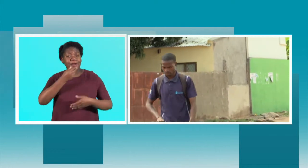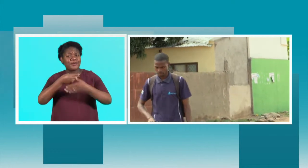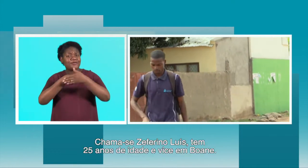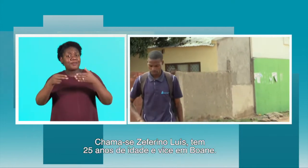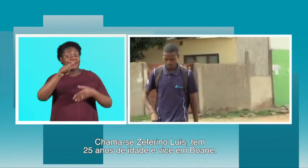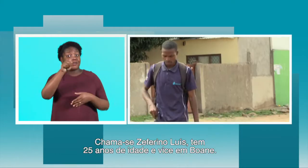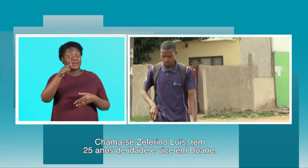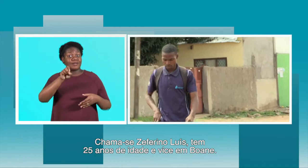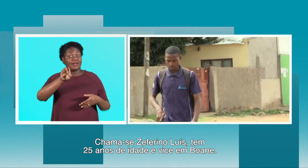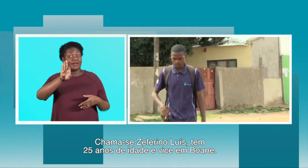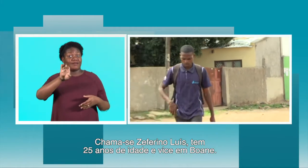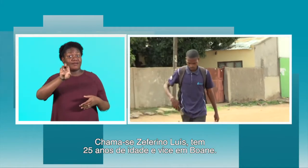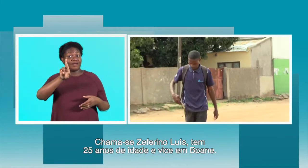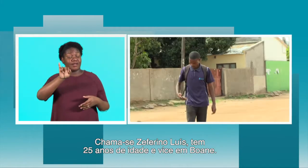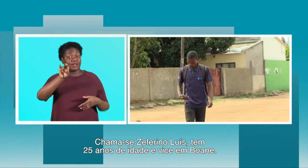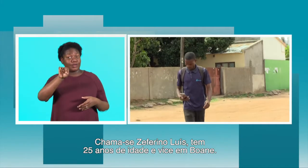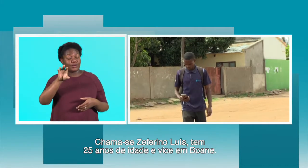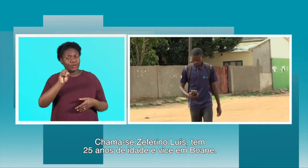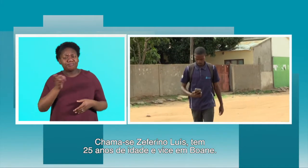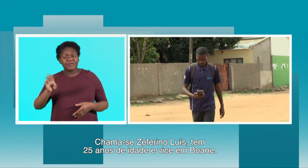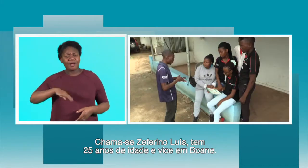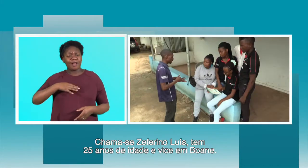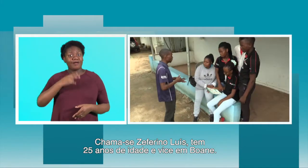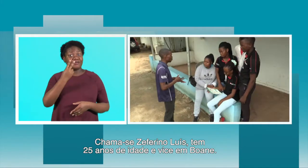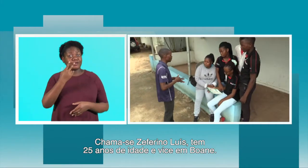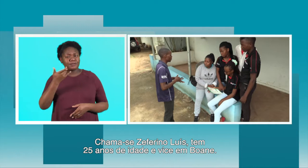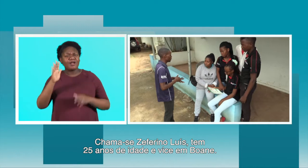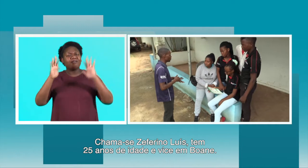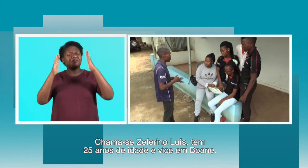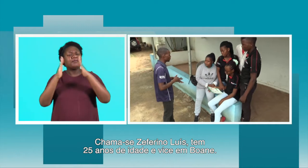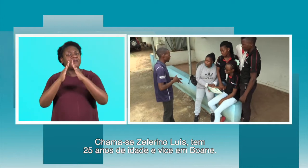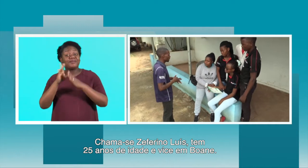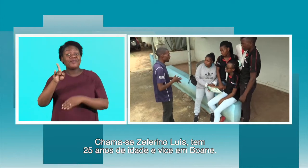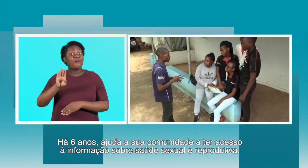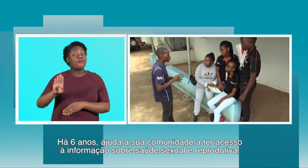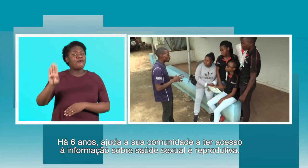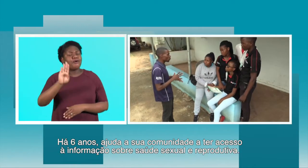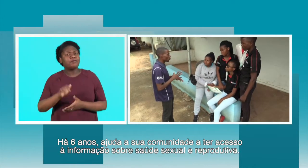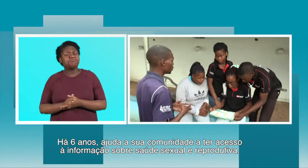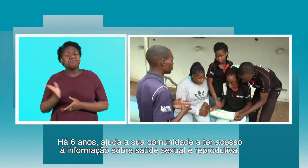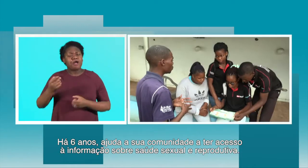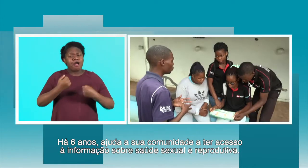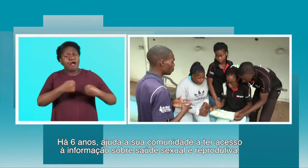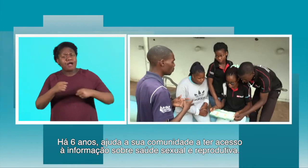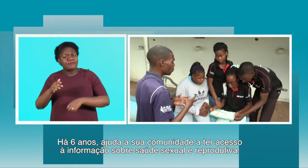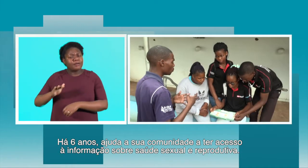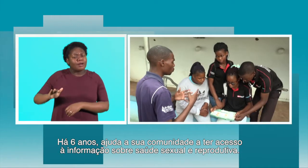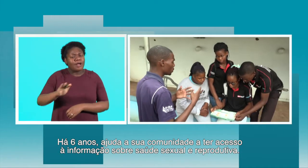Chama-se Zafirino Luiz, tem 25 anos de idade e vive em Boana. Há seis anos ajuda a sua